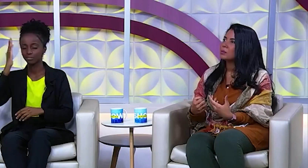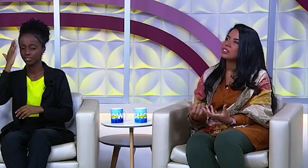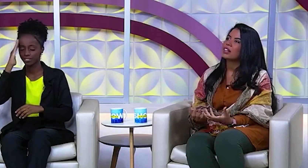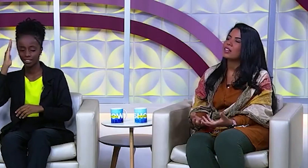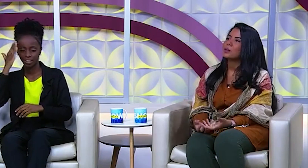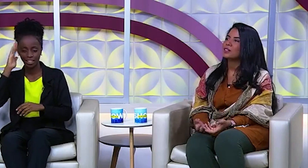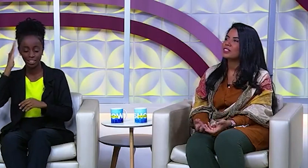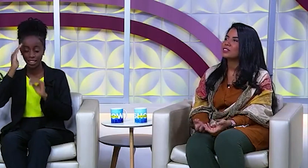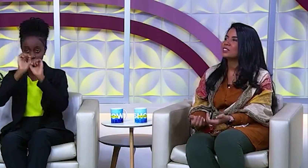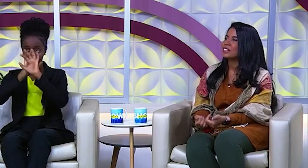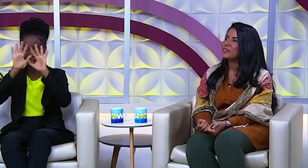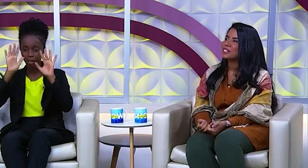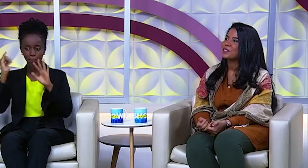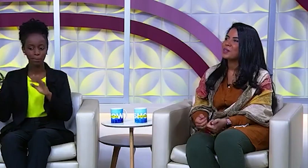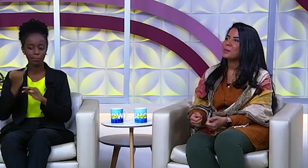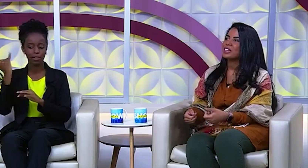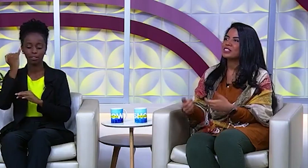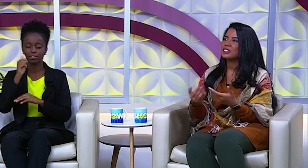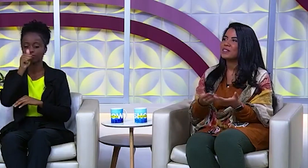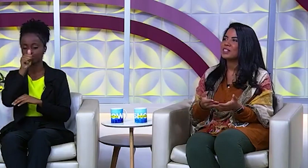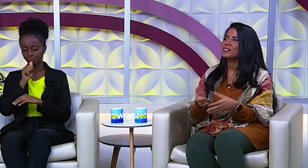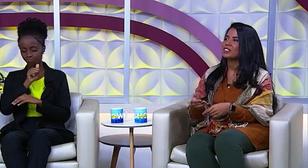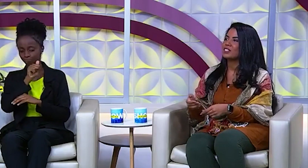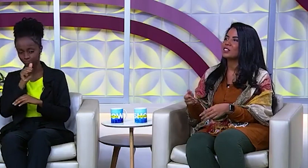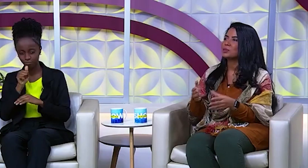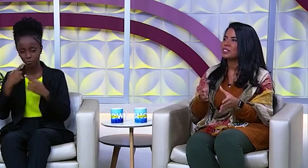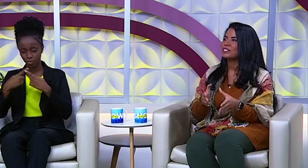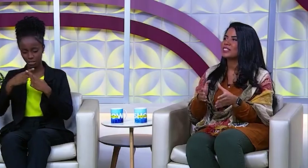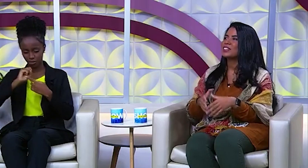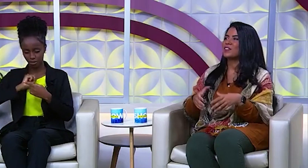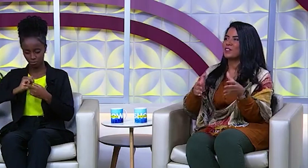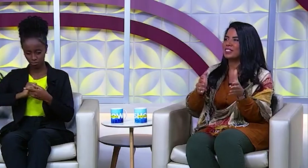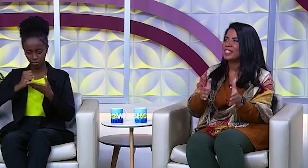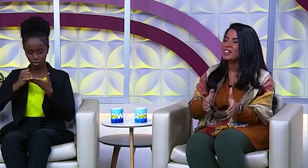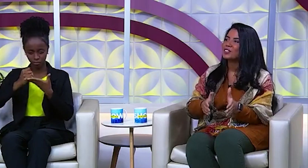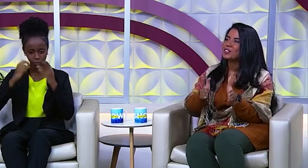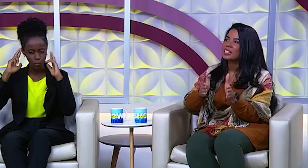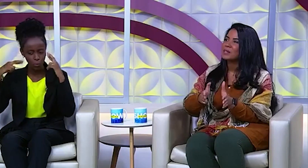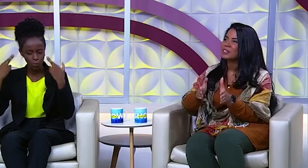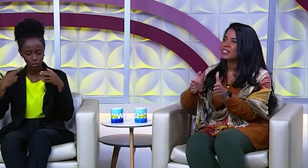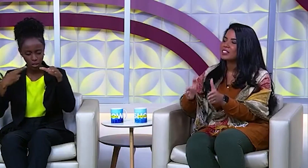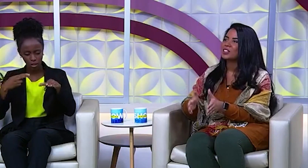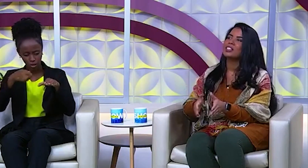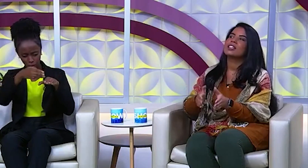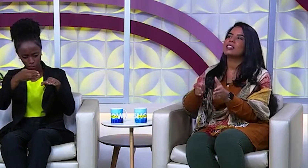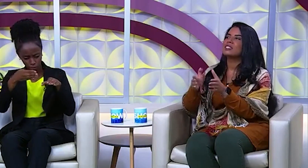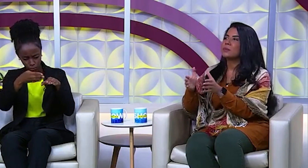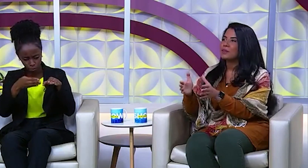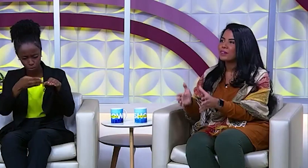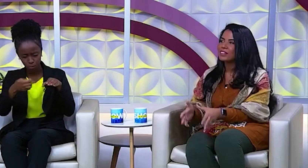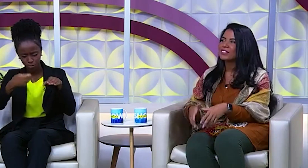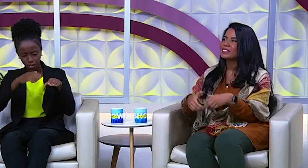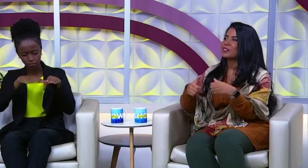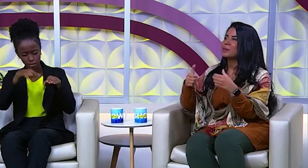muito mais claro a importância do sacrifício. Porque a gente teve ali o sacerdote mostrando, né? O cordeiro, toda aquela passagem, olha, tem